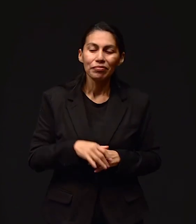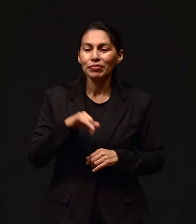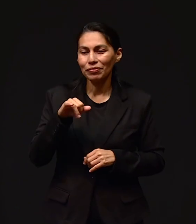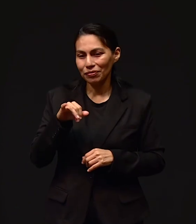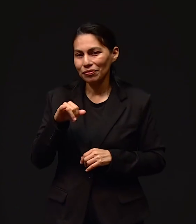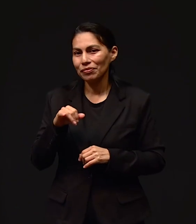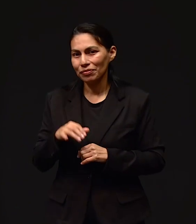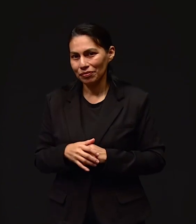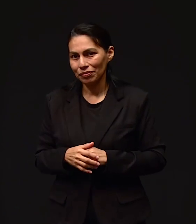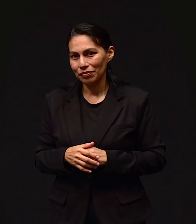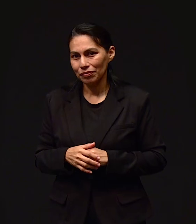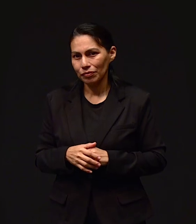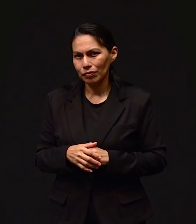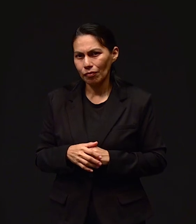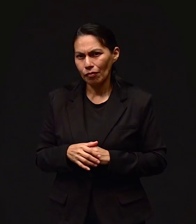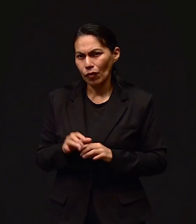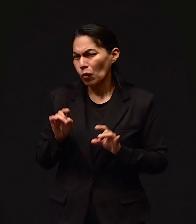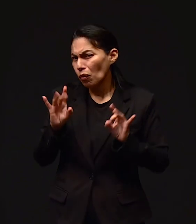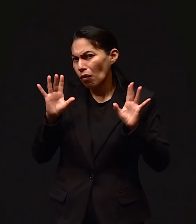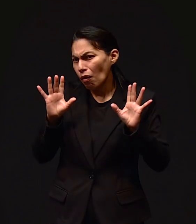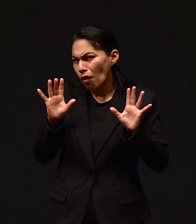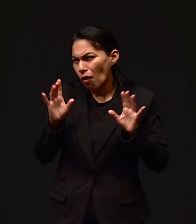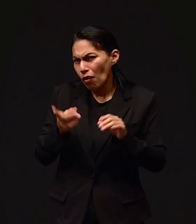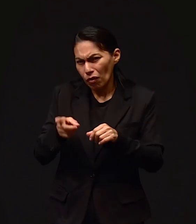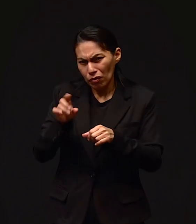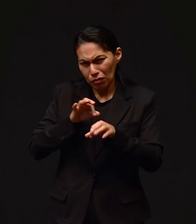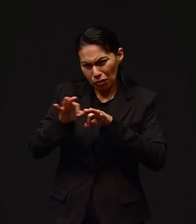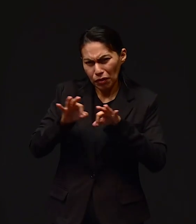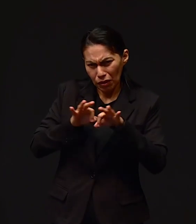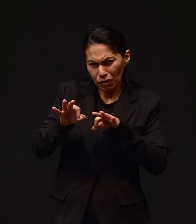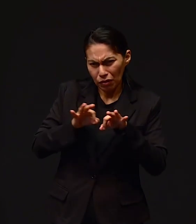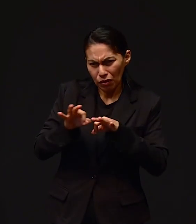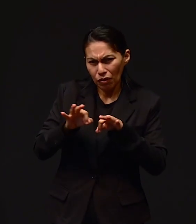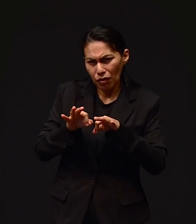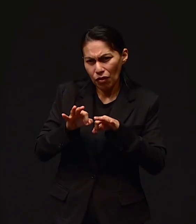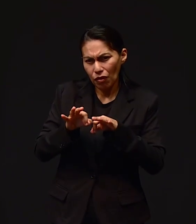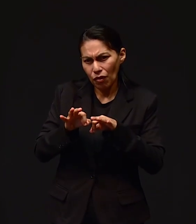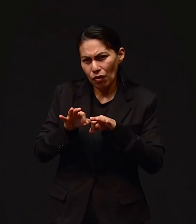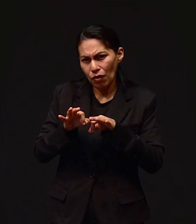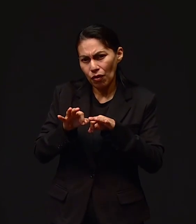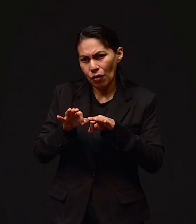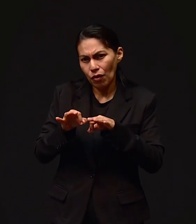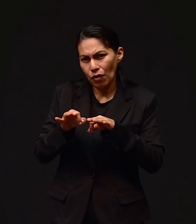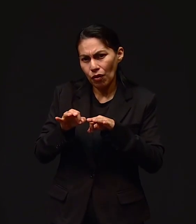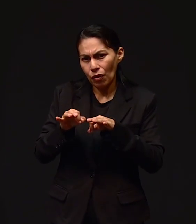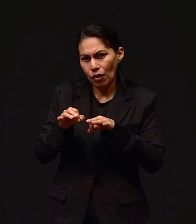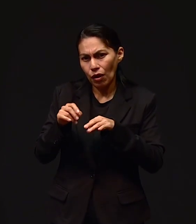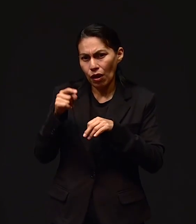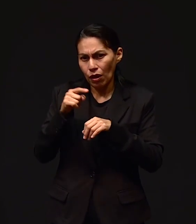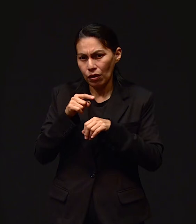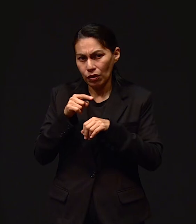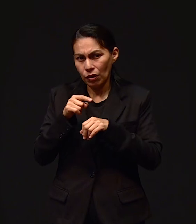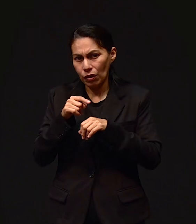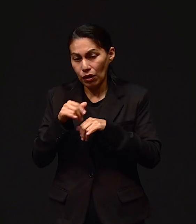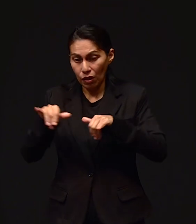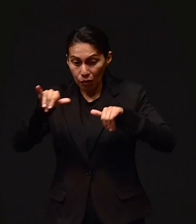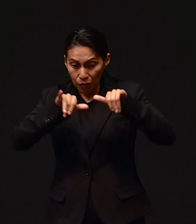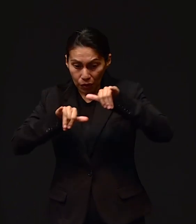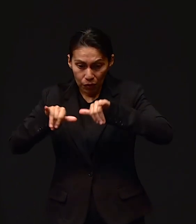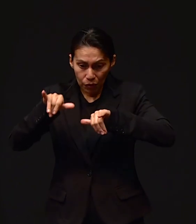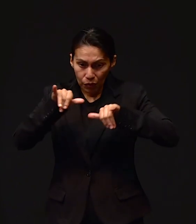Llegó, inclusive, un día que estaba trabajando en el hospital, ahí en la recepción del